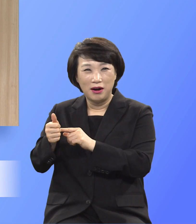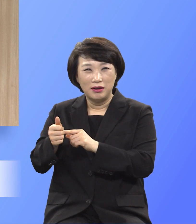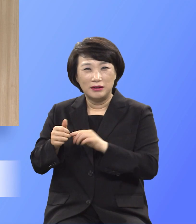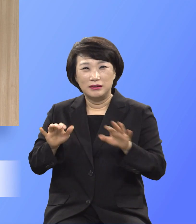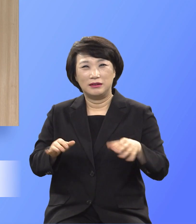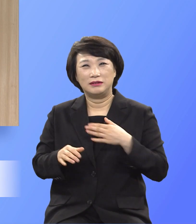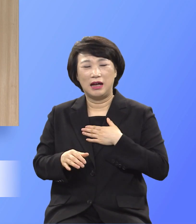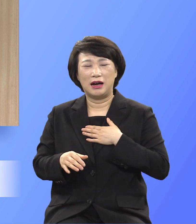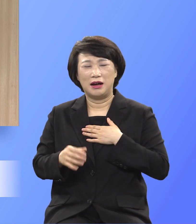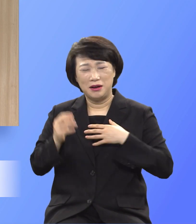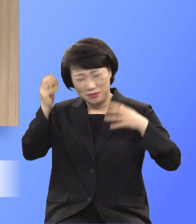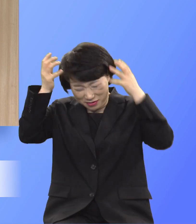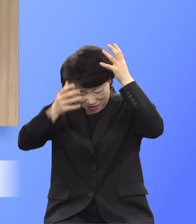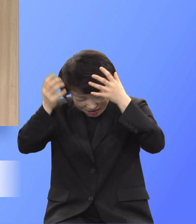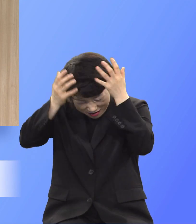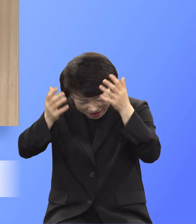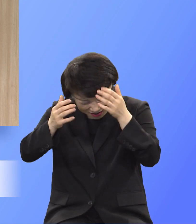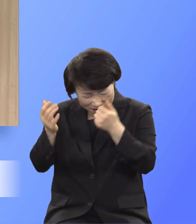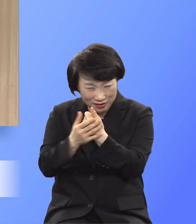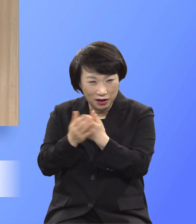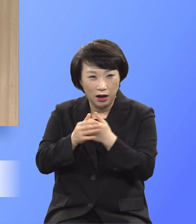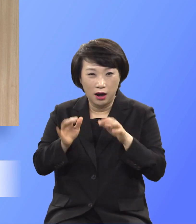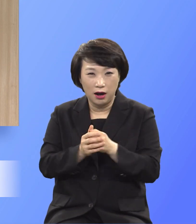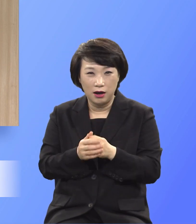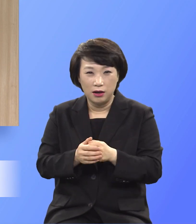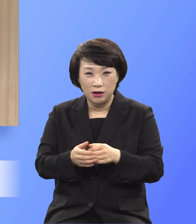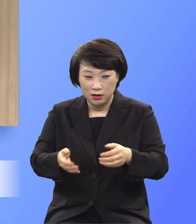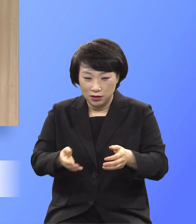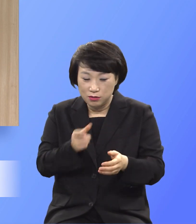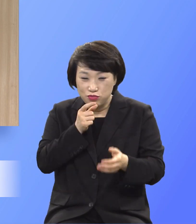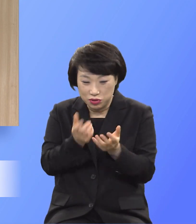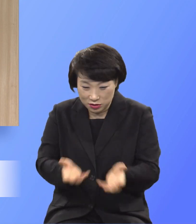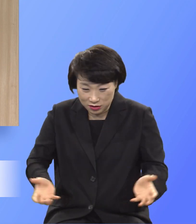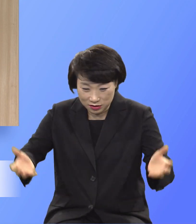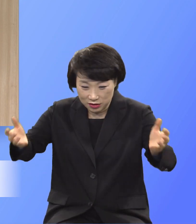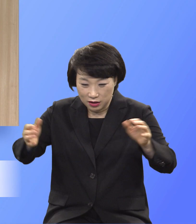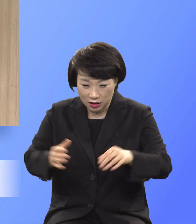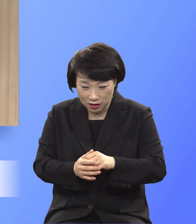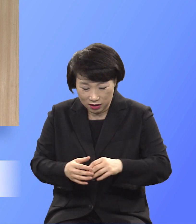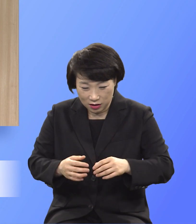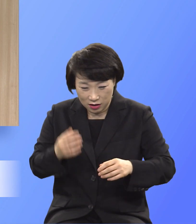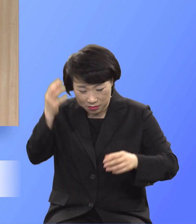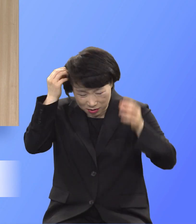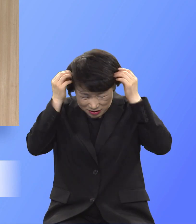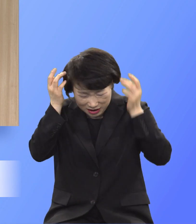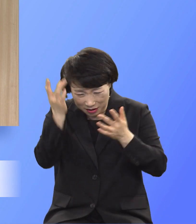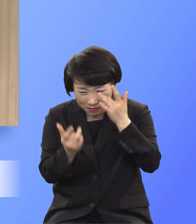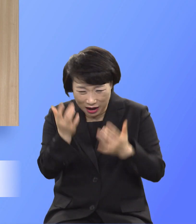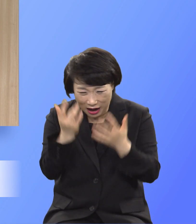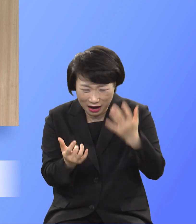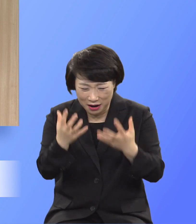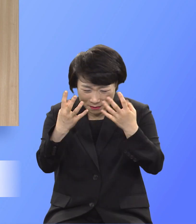머리를 감으면 세숫대에 그 머리가 샤아악 감은 게 빠집니다.